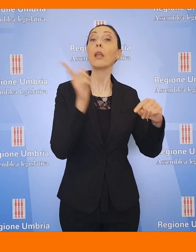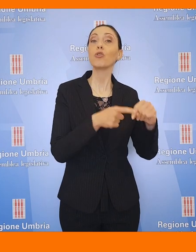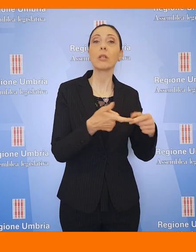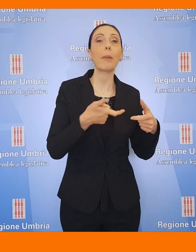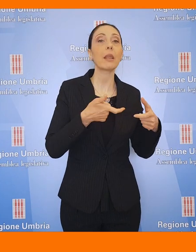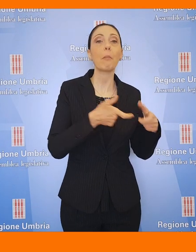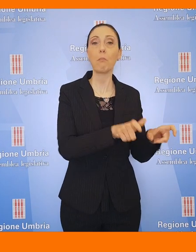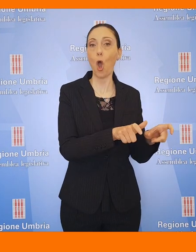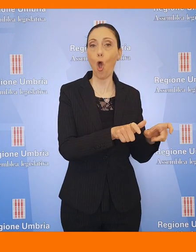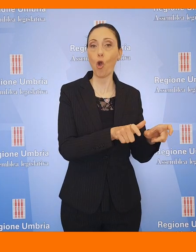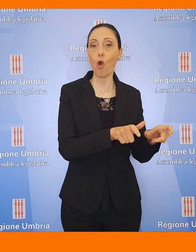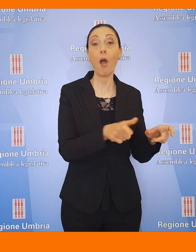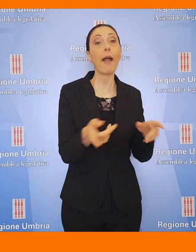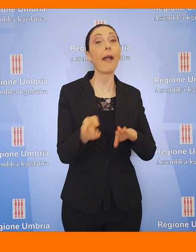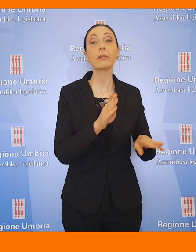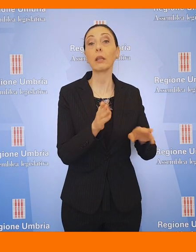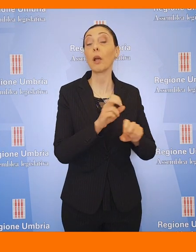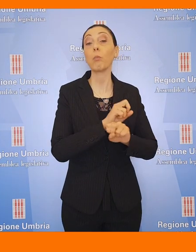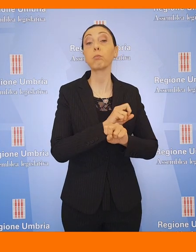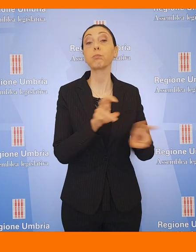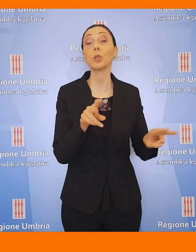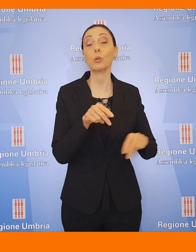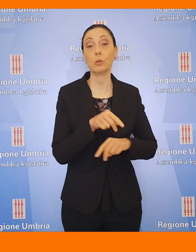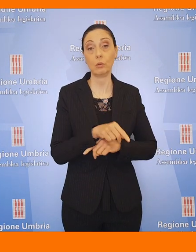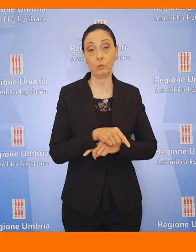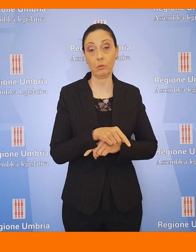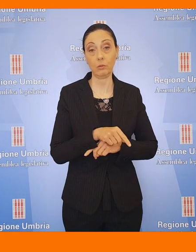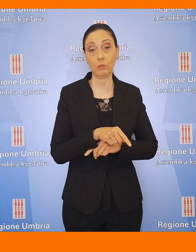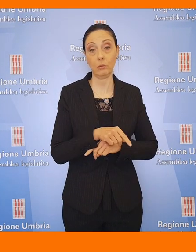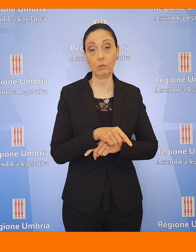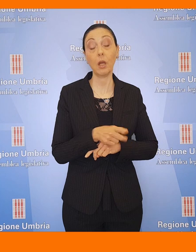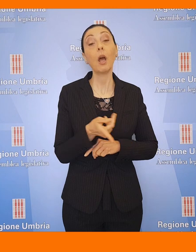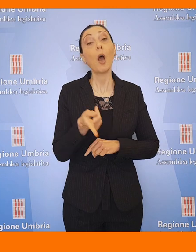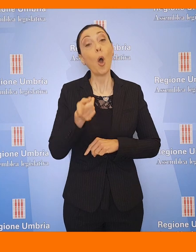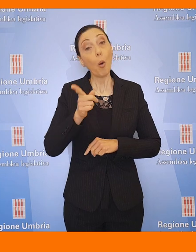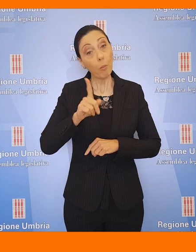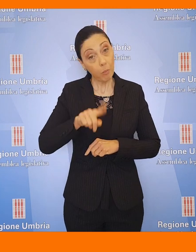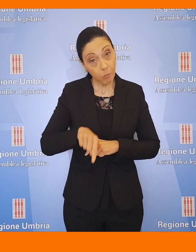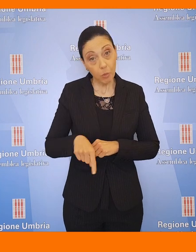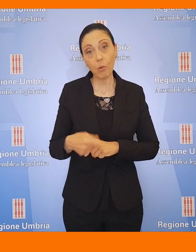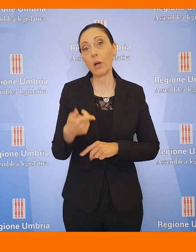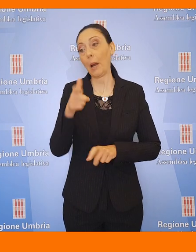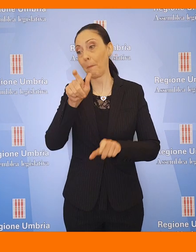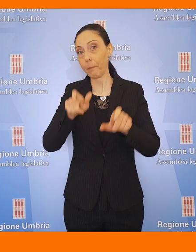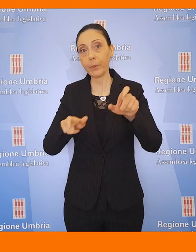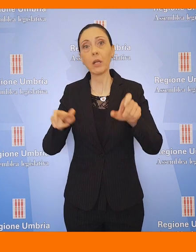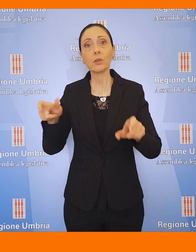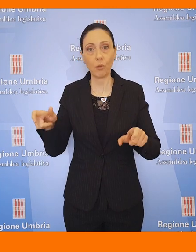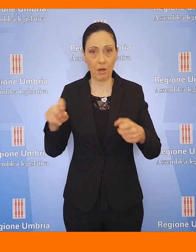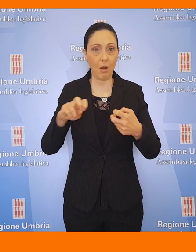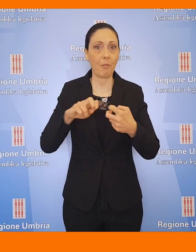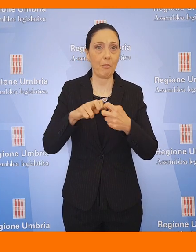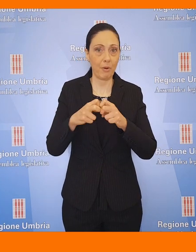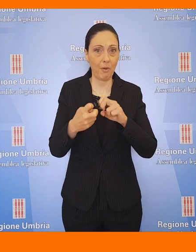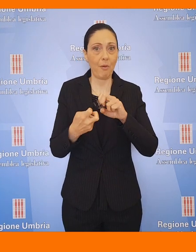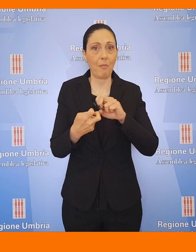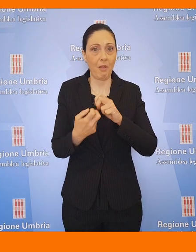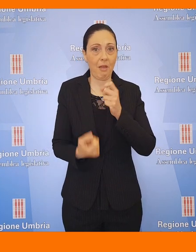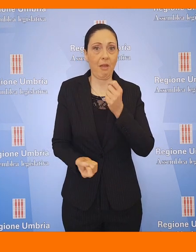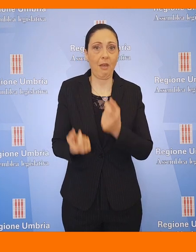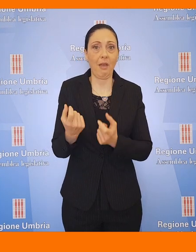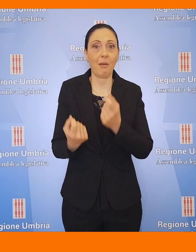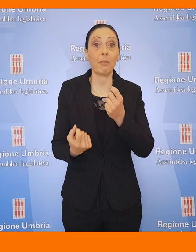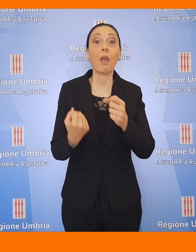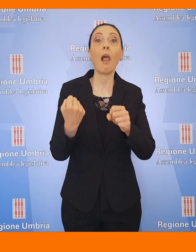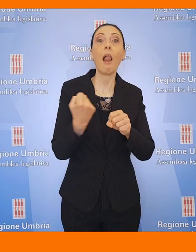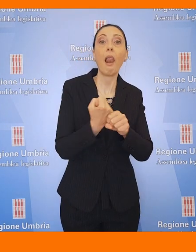licenziamenti, la cassa integrazione e soprattutto il livello di sofferenza delle persone per la mancanza di